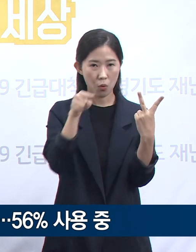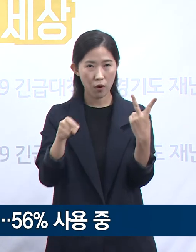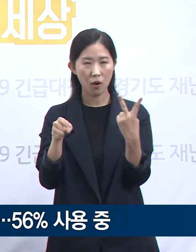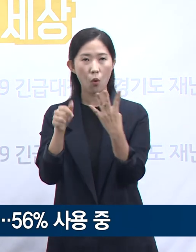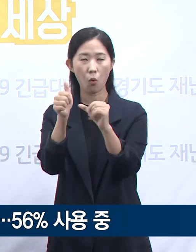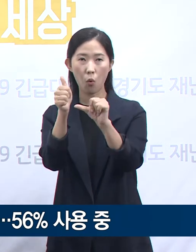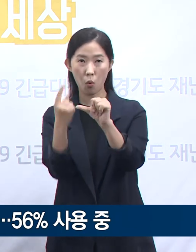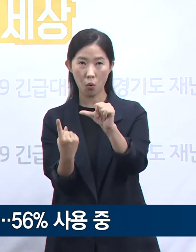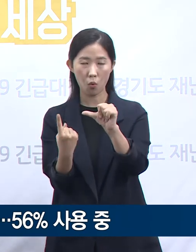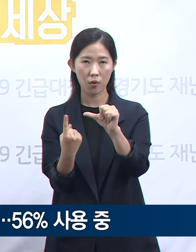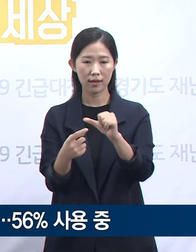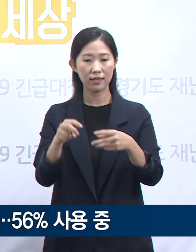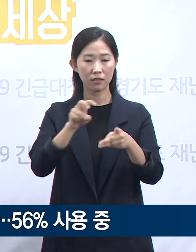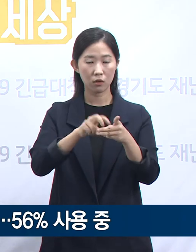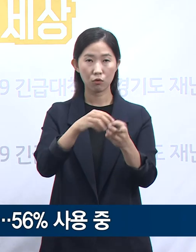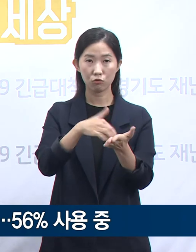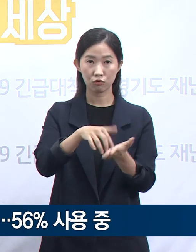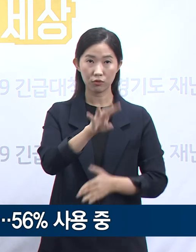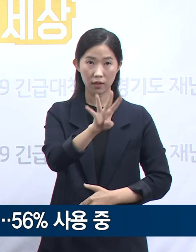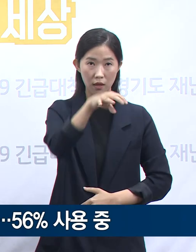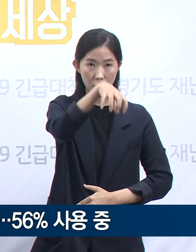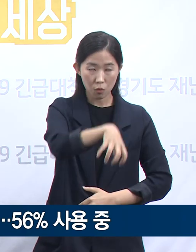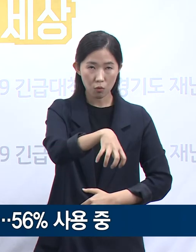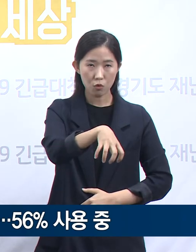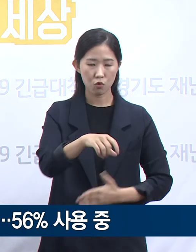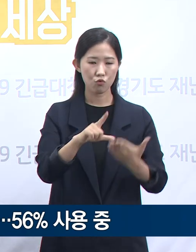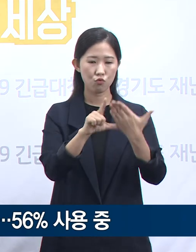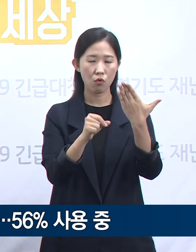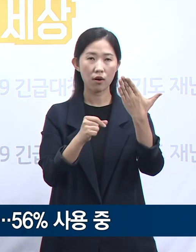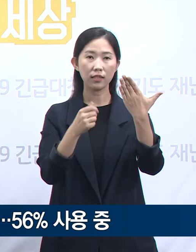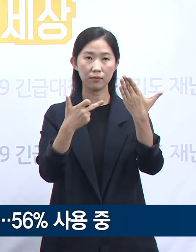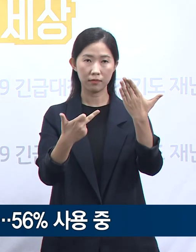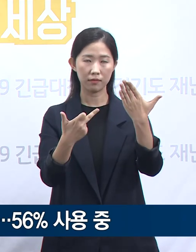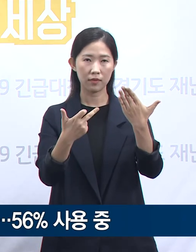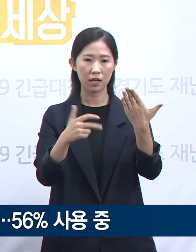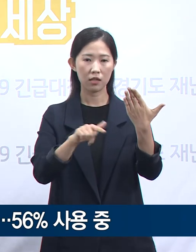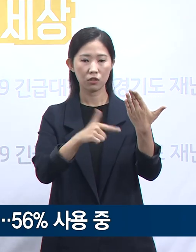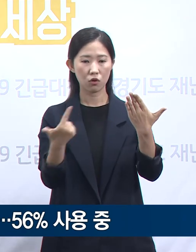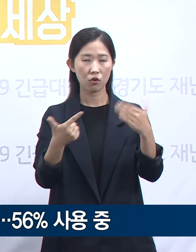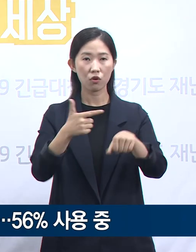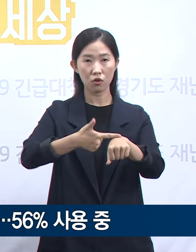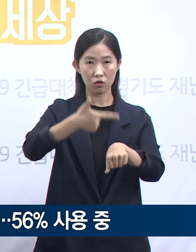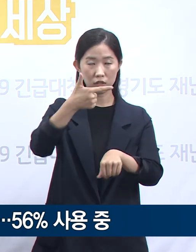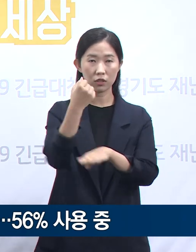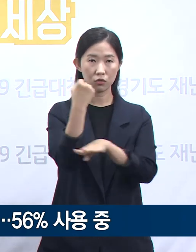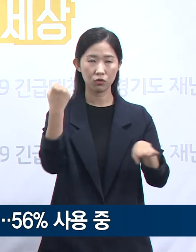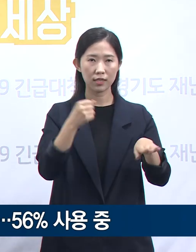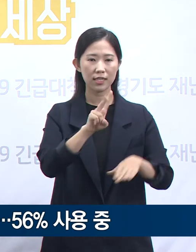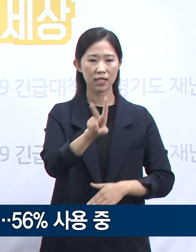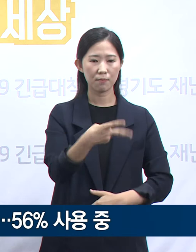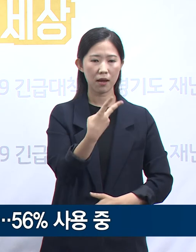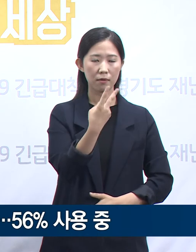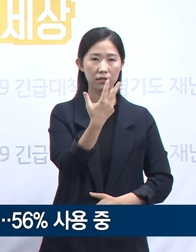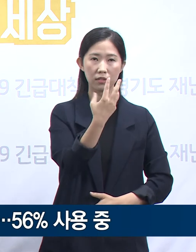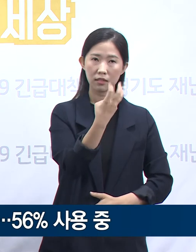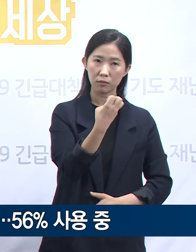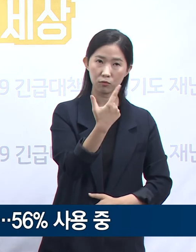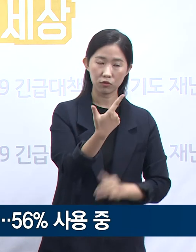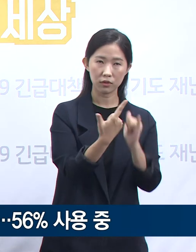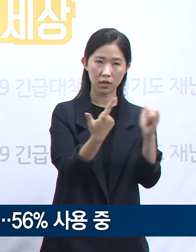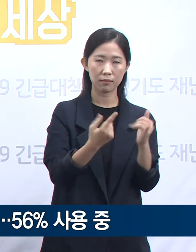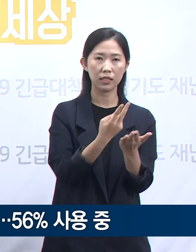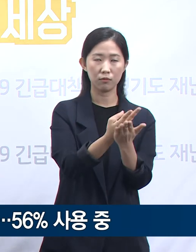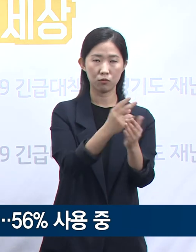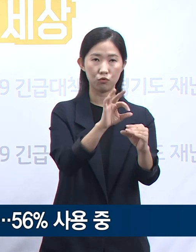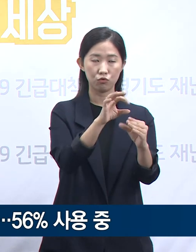총 4개 센터에는 9월 17일 18시 기준 232명이 입사하고 있어 24%의 가동률을 보이며